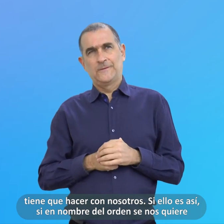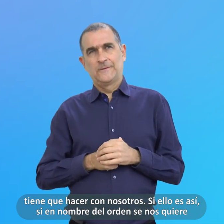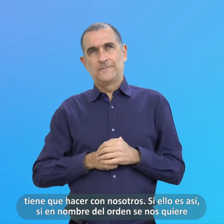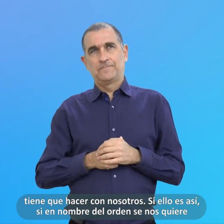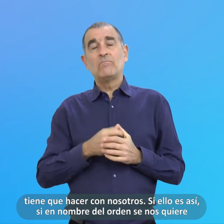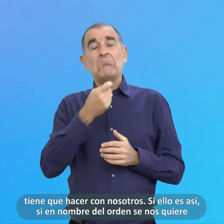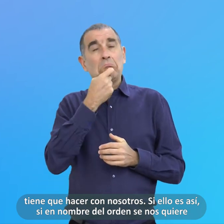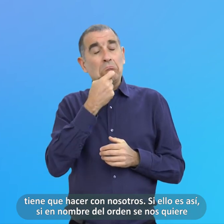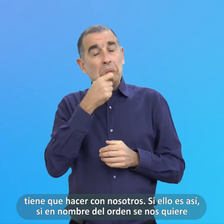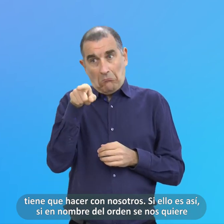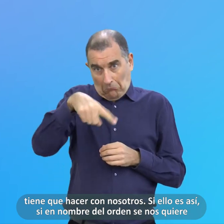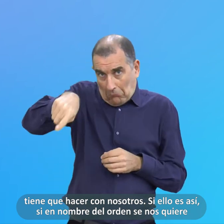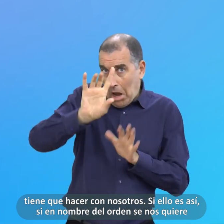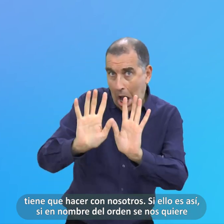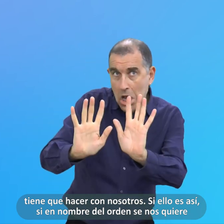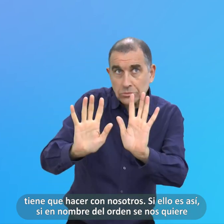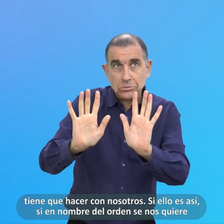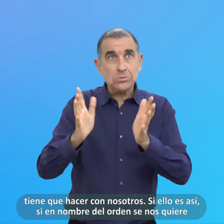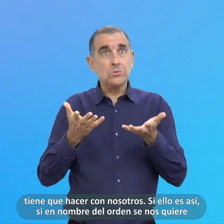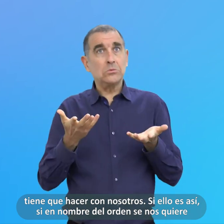Seguir Volando Y Embruteciendo